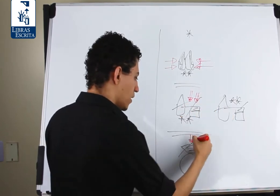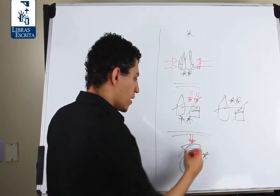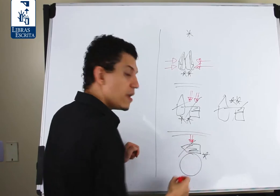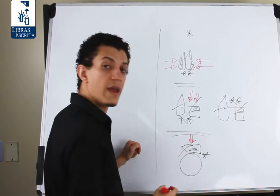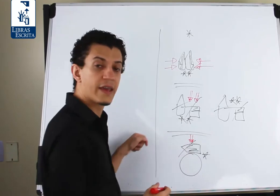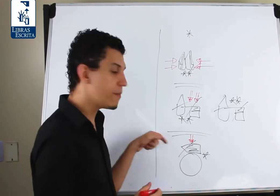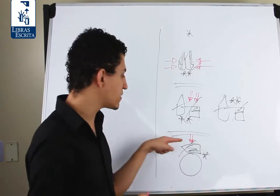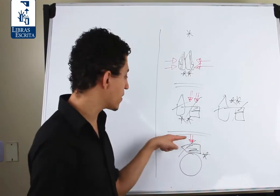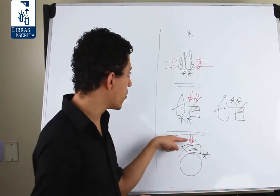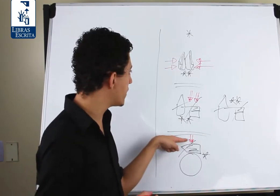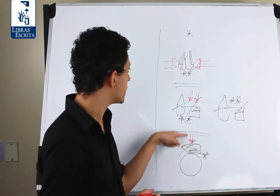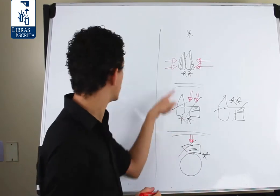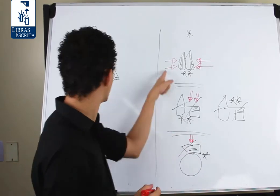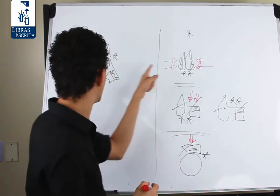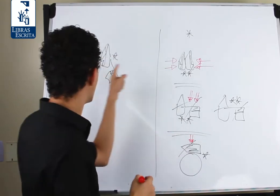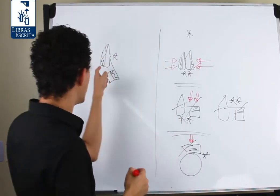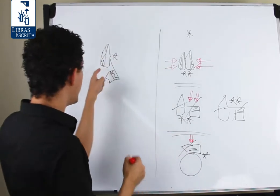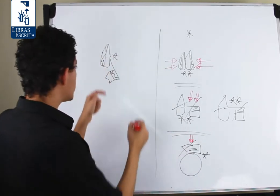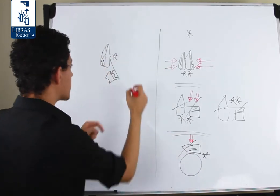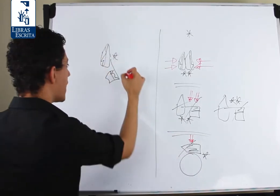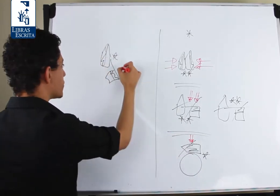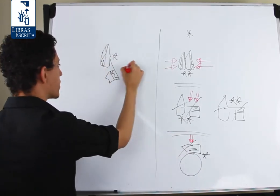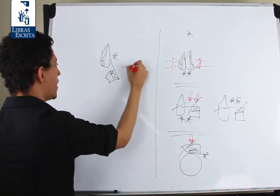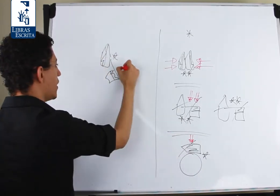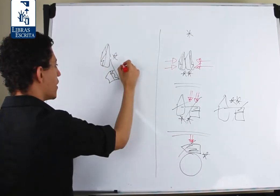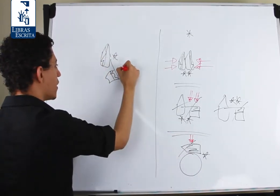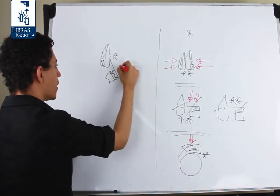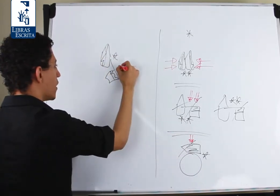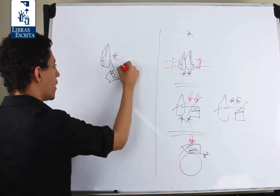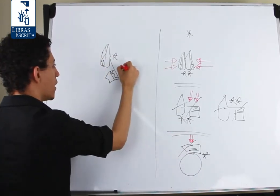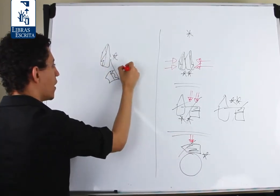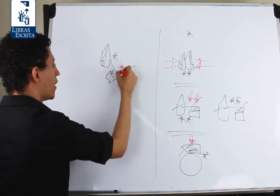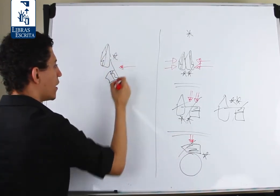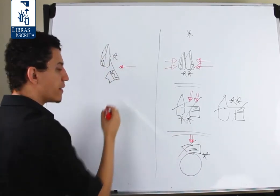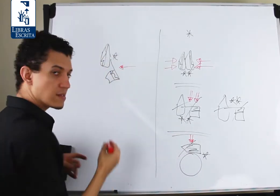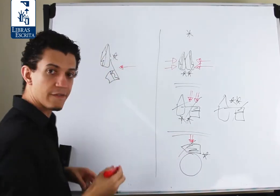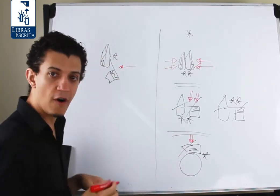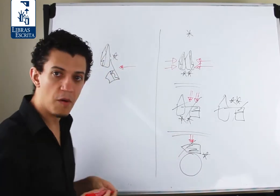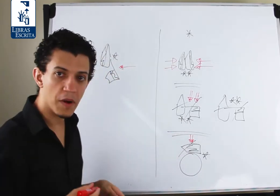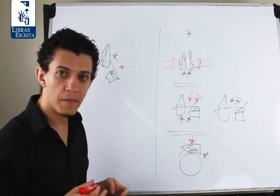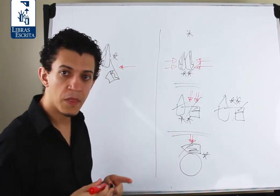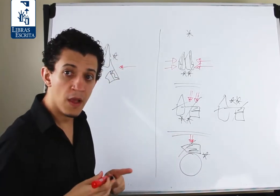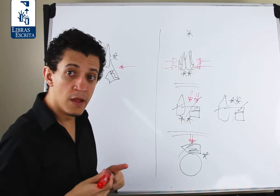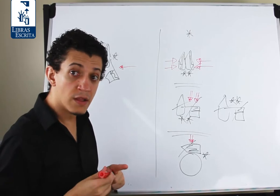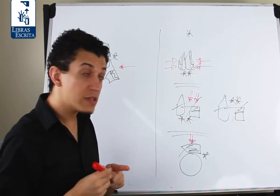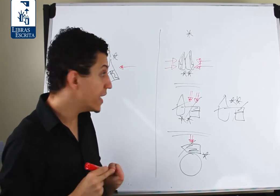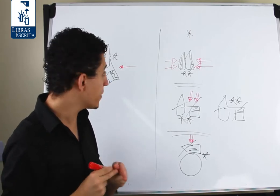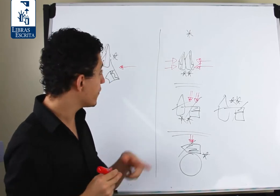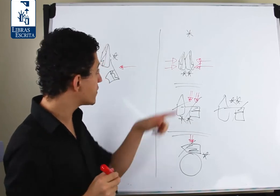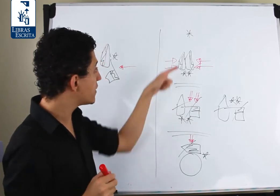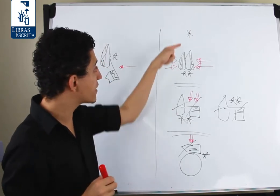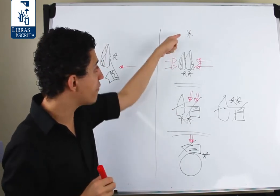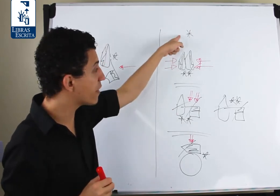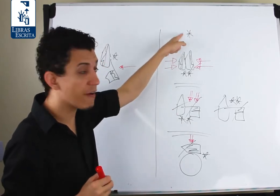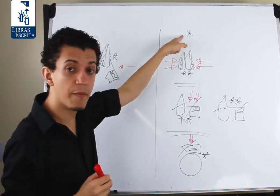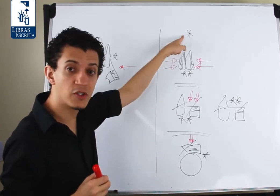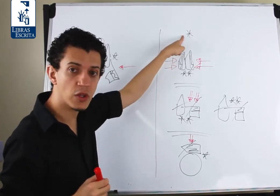E aqui é a mesma coisa. Nesse caso aqui, dessa forma. Então, sempre que você escreve o grafema de